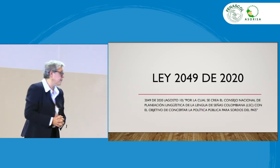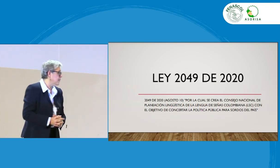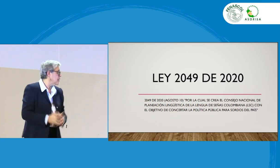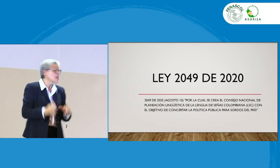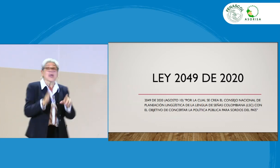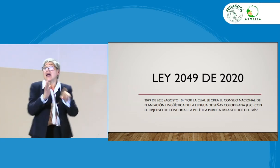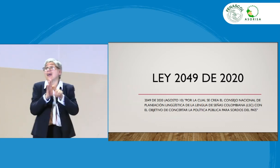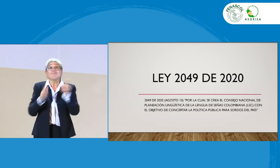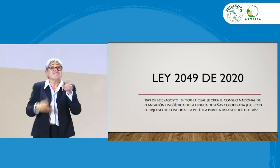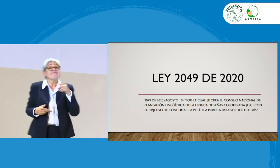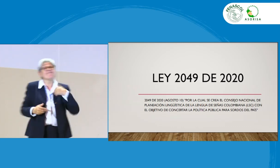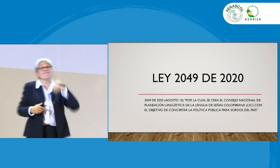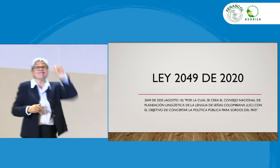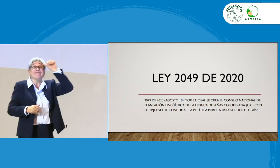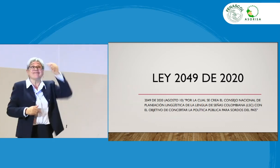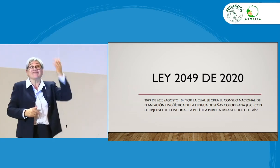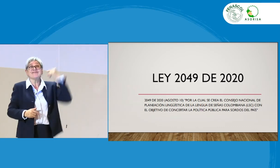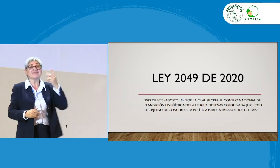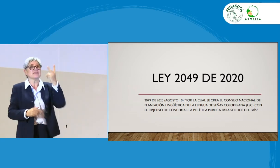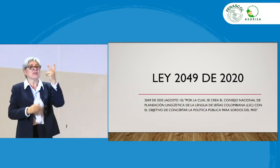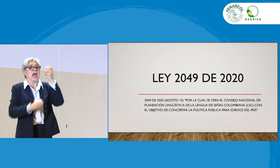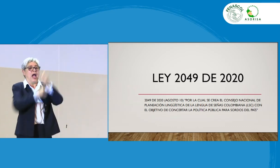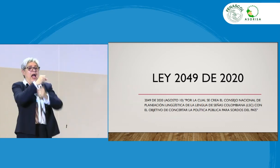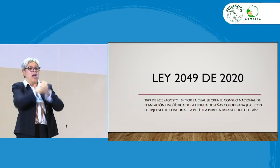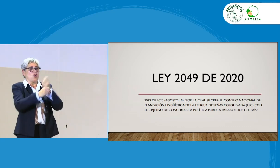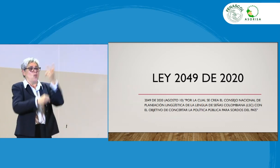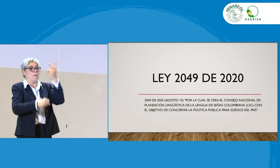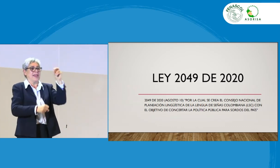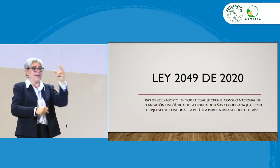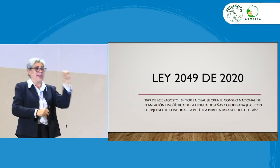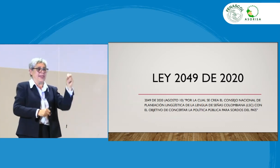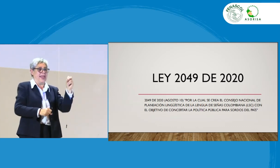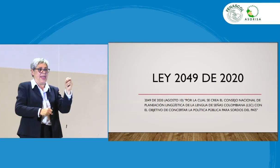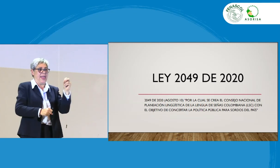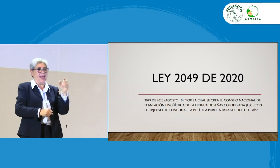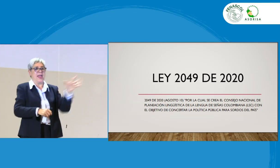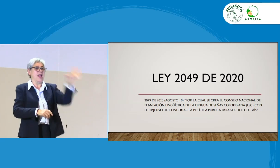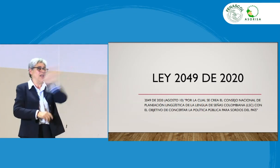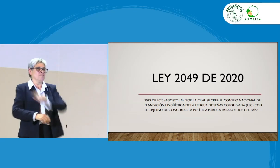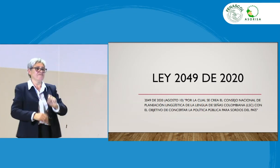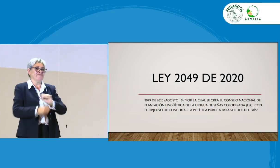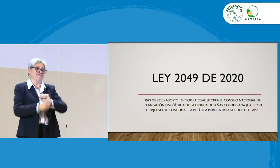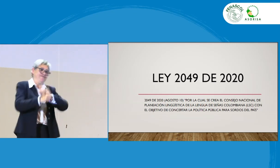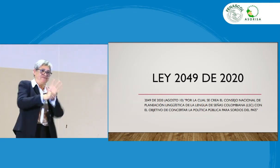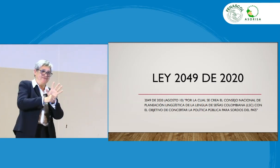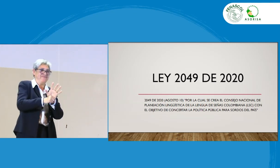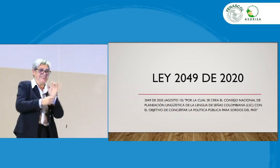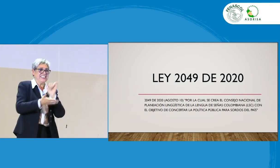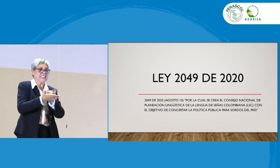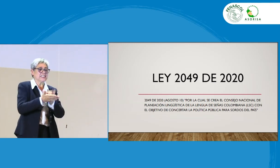Bueno, recuerdan, hace dos años, en el 2020, cuando estábamos en plena pandemia,